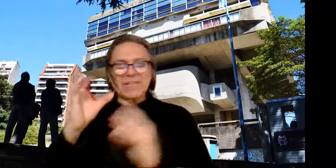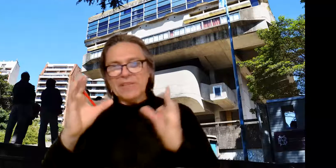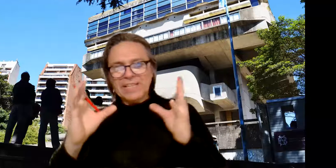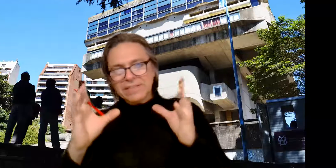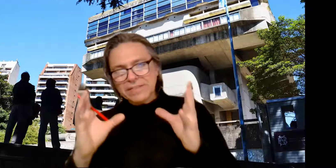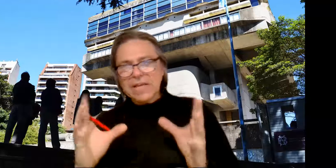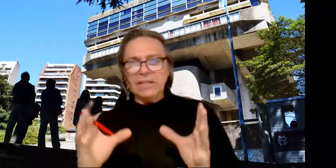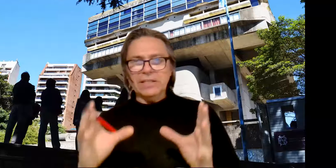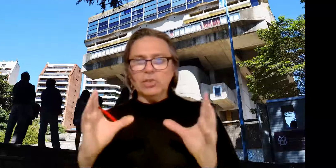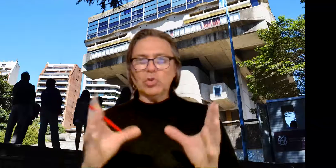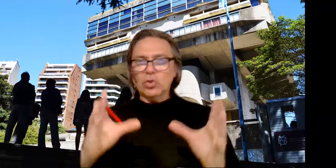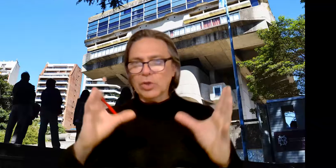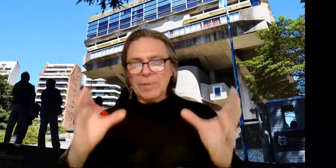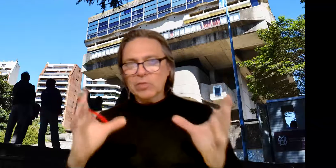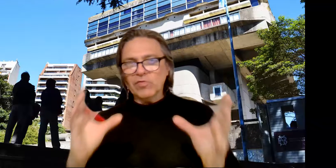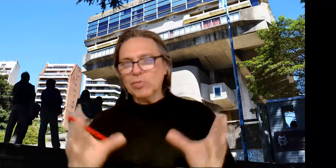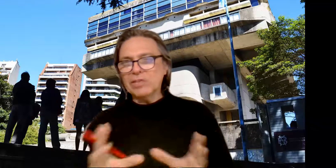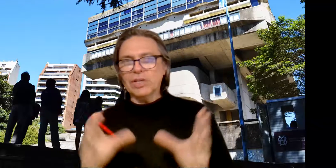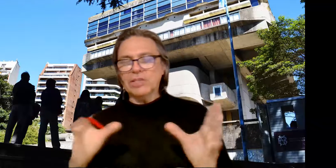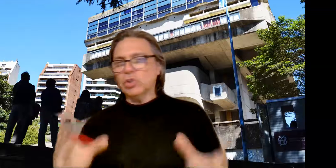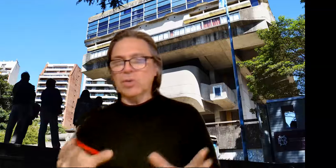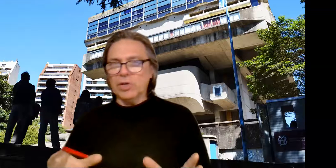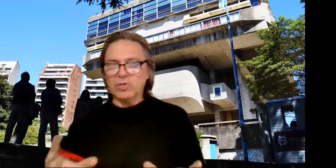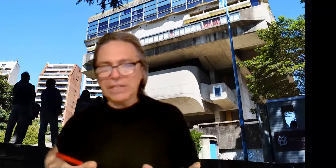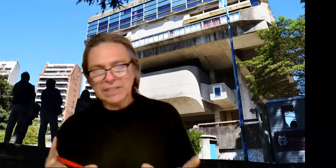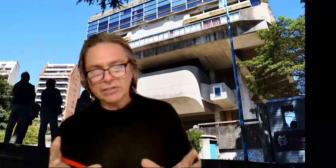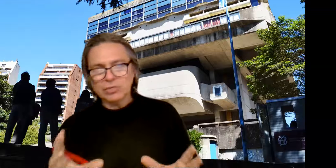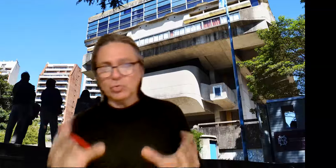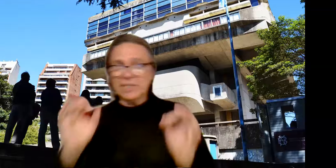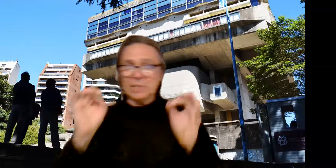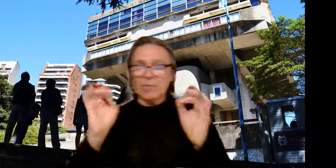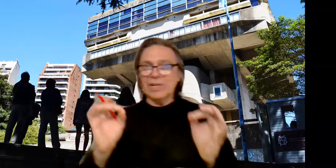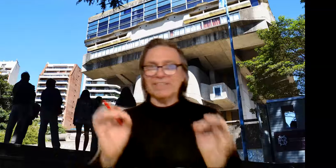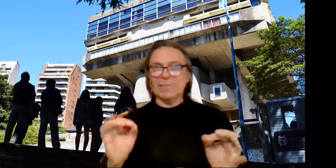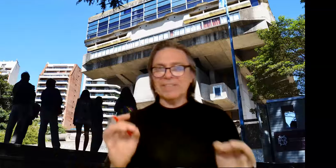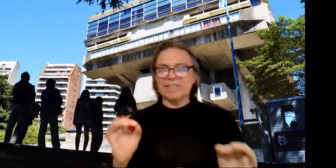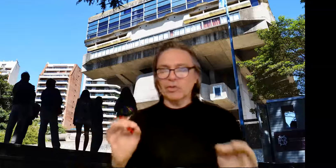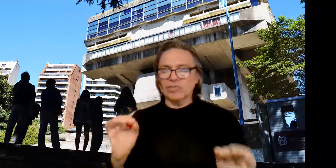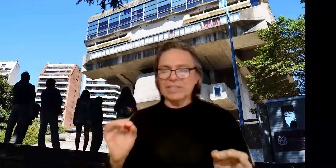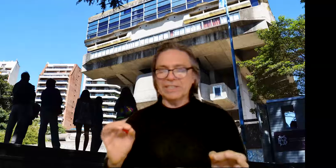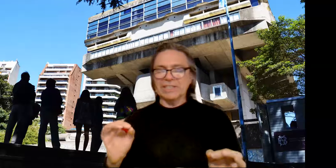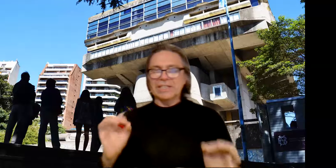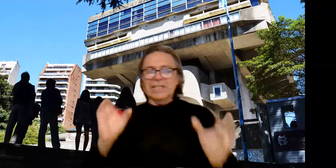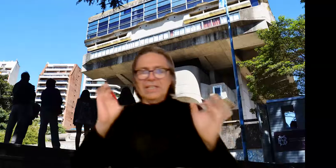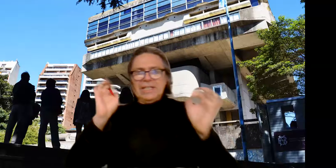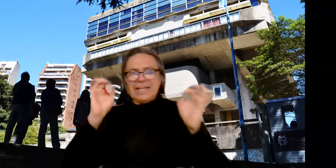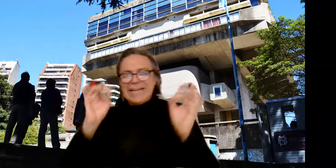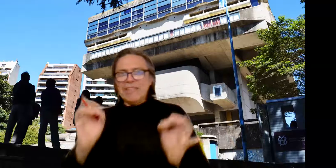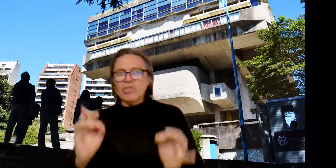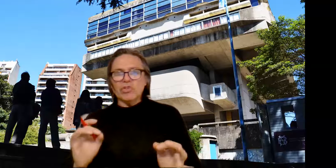referencial de todo lo que va conformando la historia de Buenos Aires. Ustedes pónganse a pensar lo siguiente. Arrancando